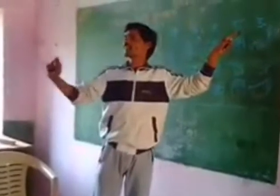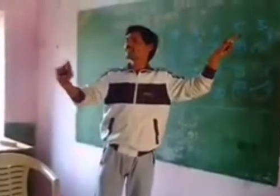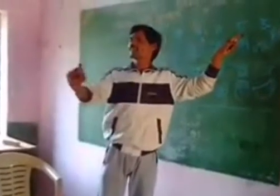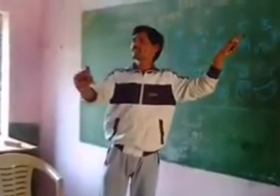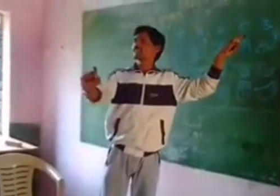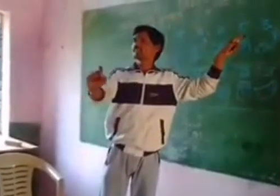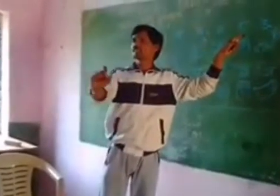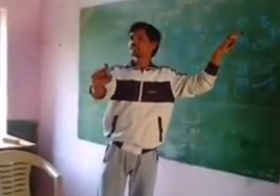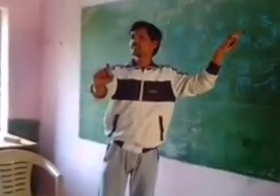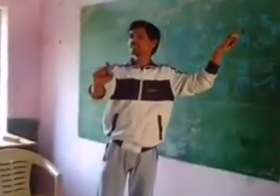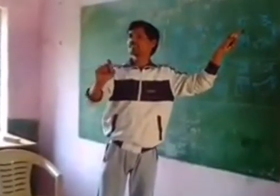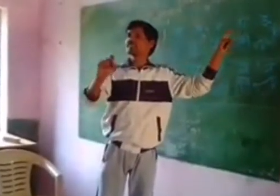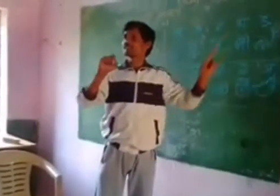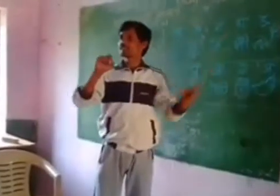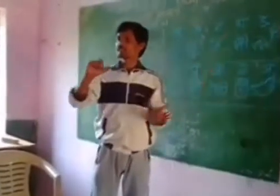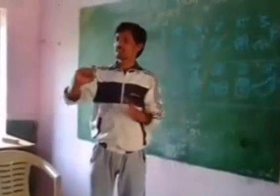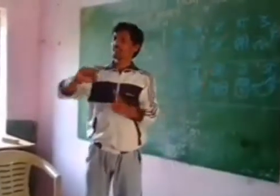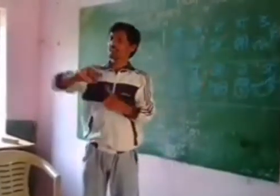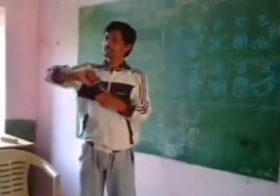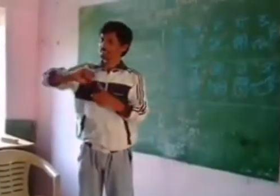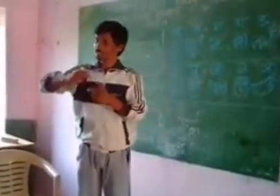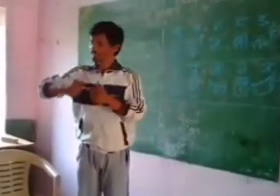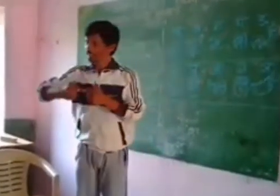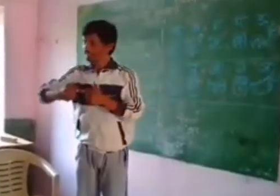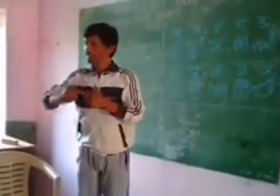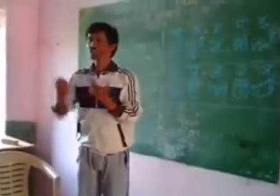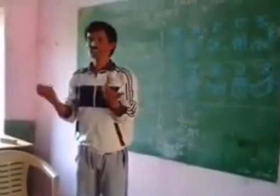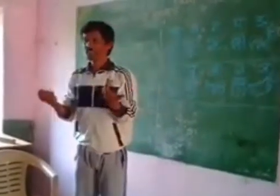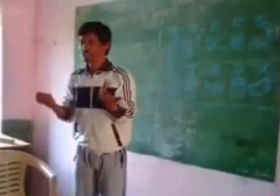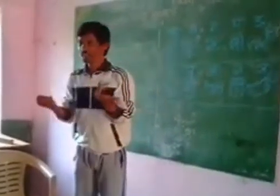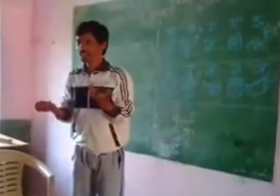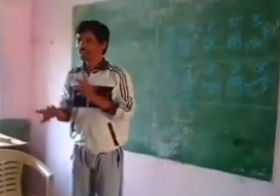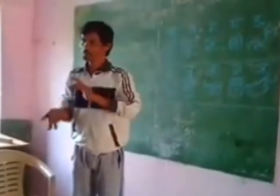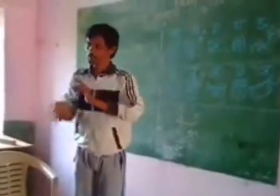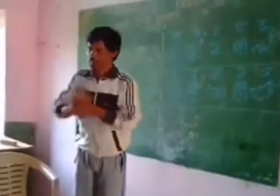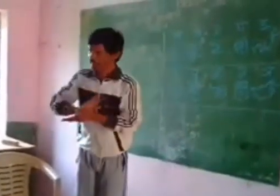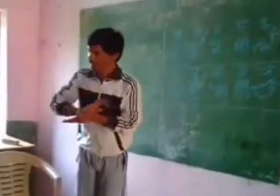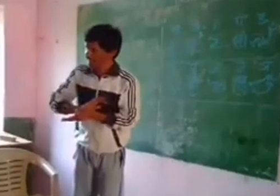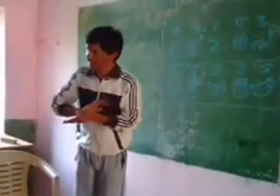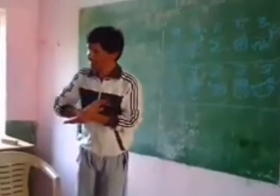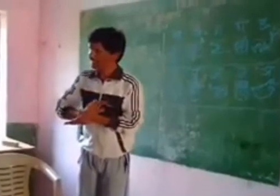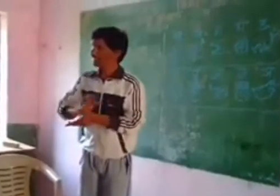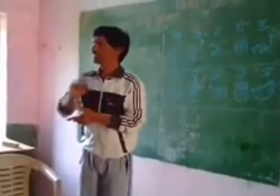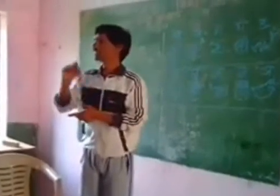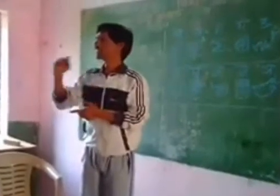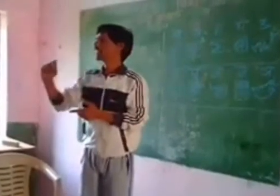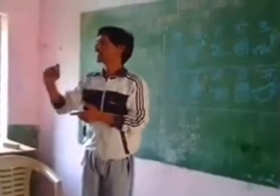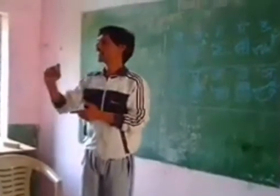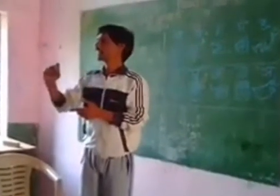से क्या बनेगा गा